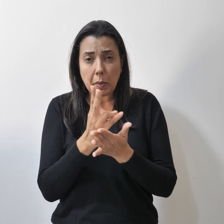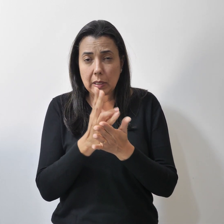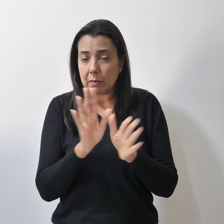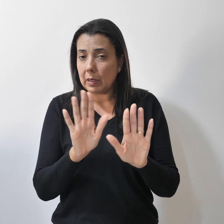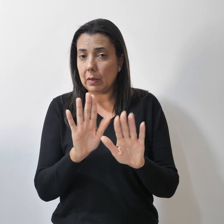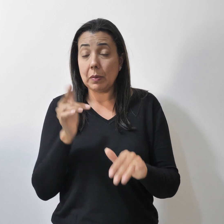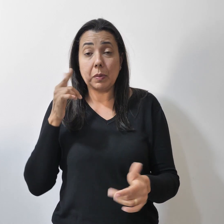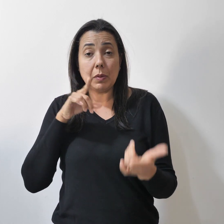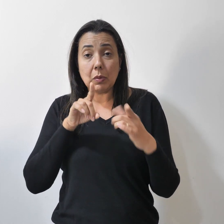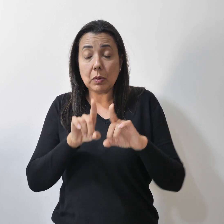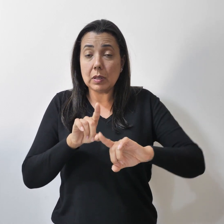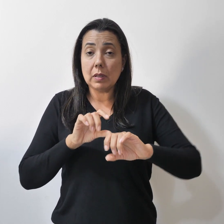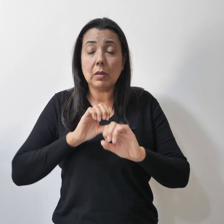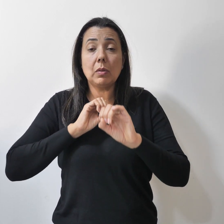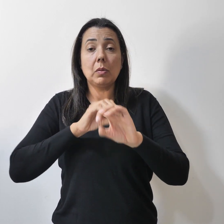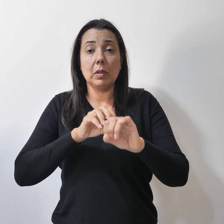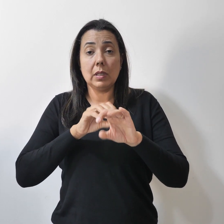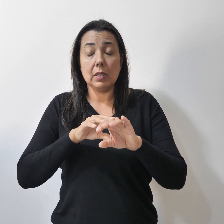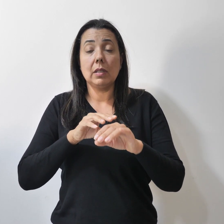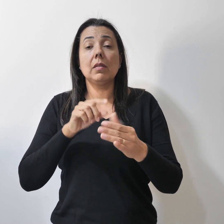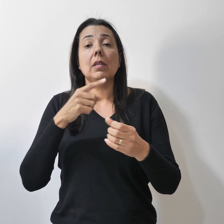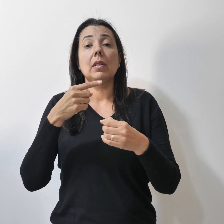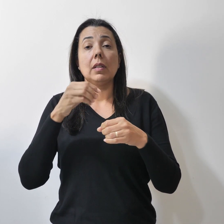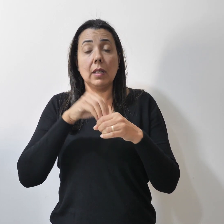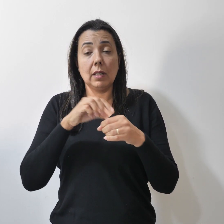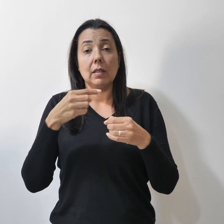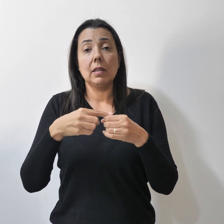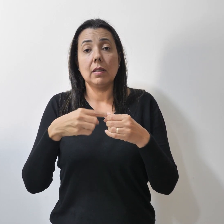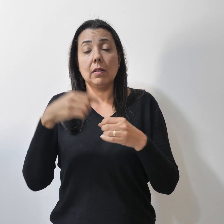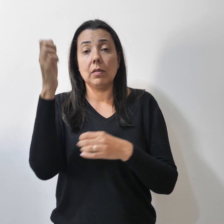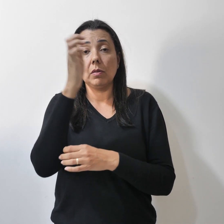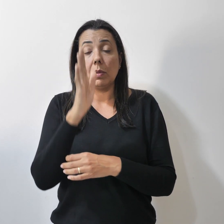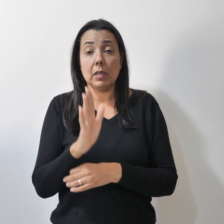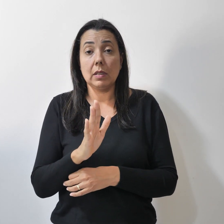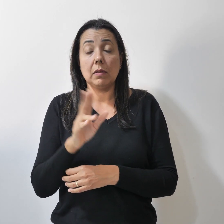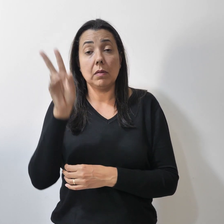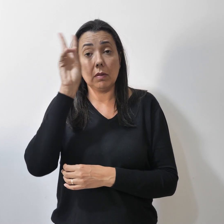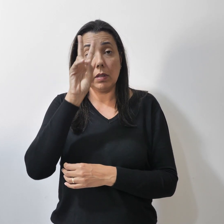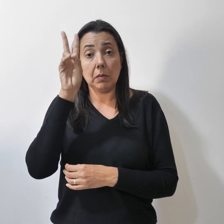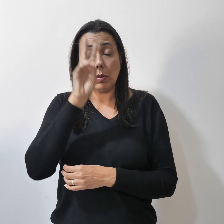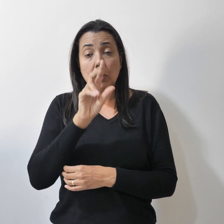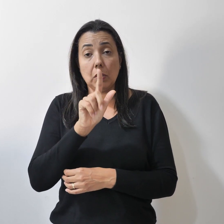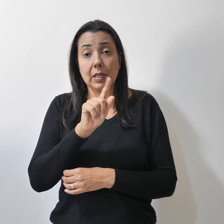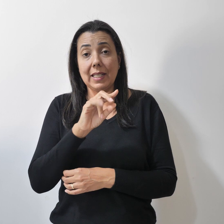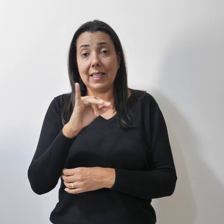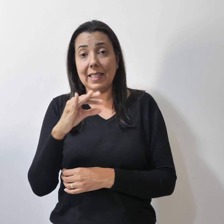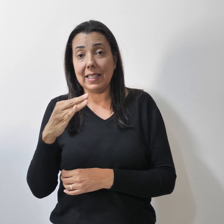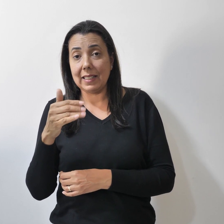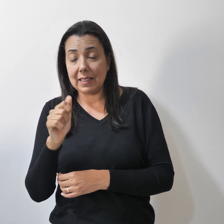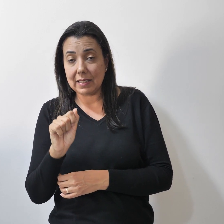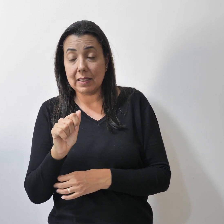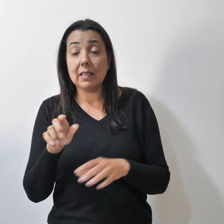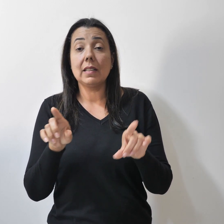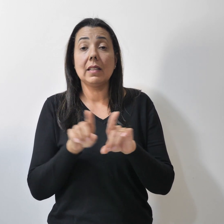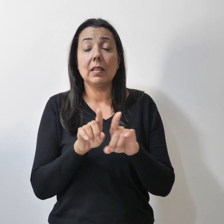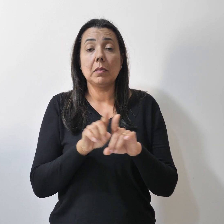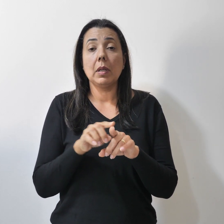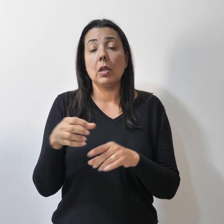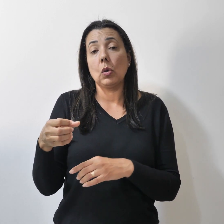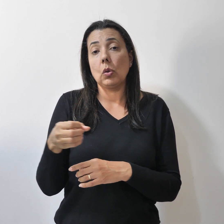garantir a educação urbana no Brasil Salientou Grisa Além disso, o novo PNE